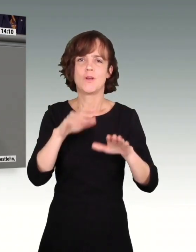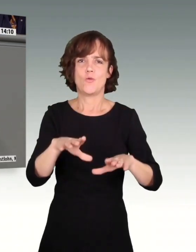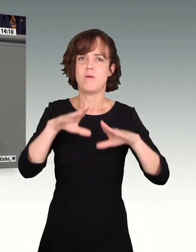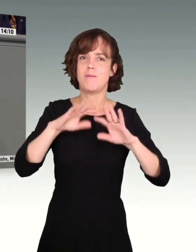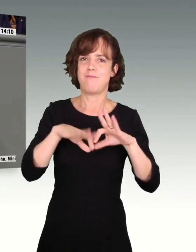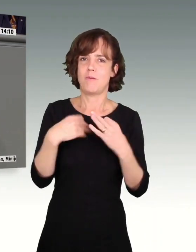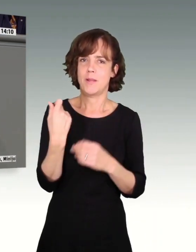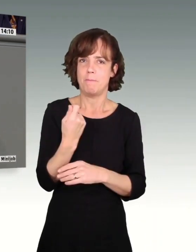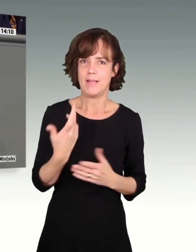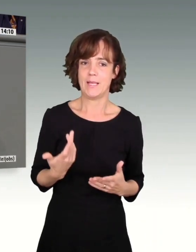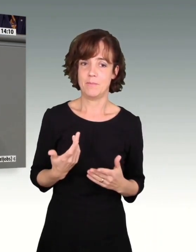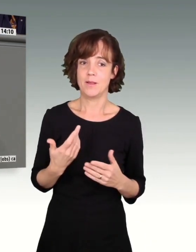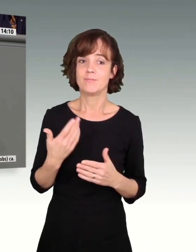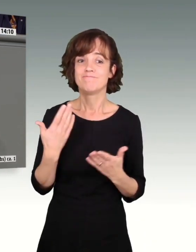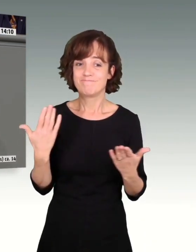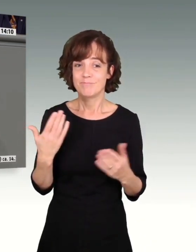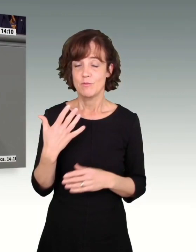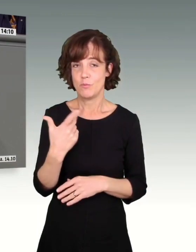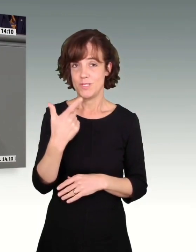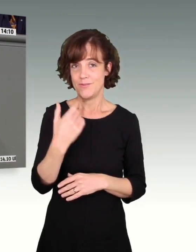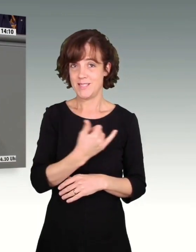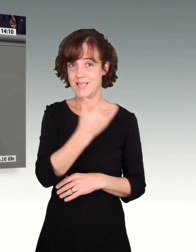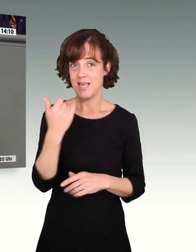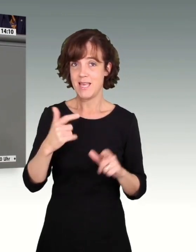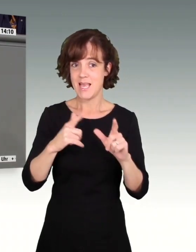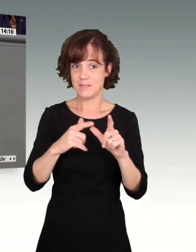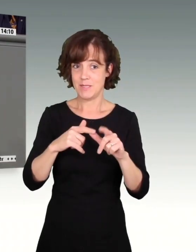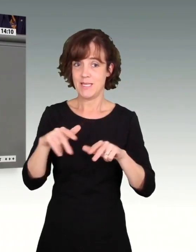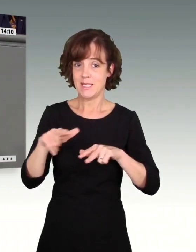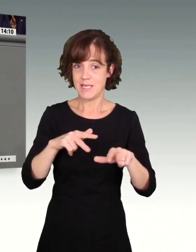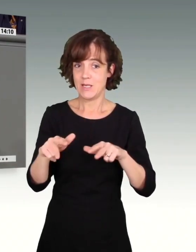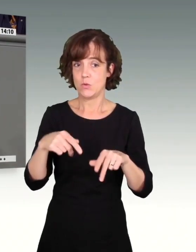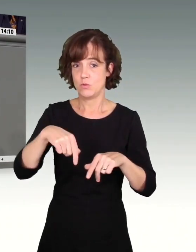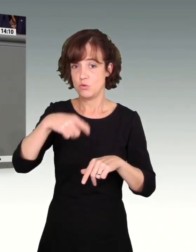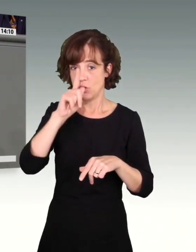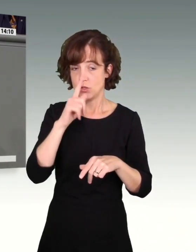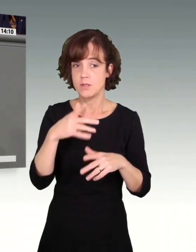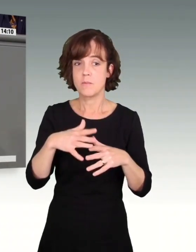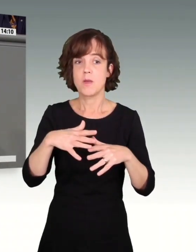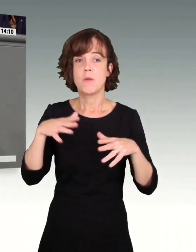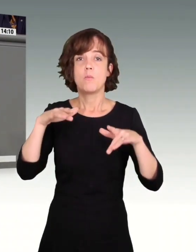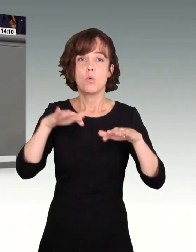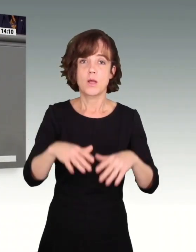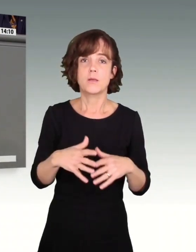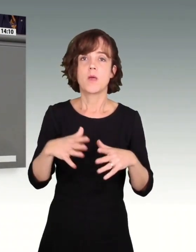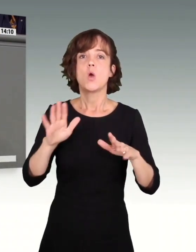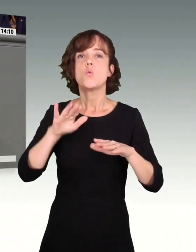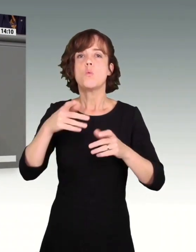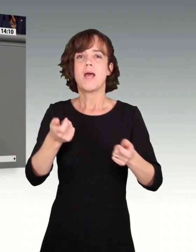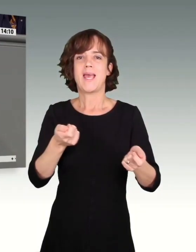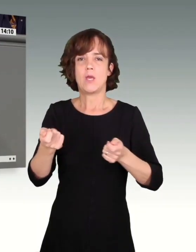SPD-Regierung in Deutschland haben zu immer mehr Bürokratie und Überregulierung geführt. Damit muss jetzt Schluss sein.